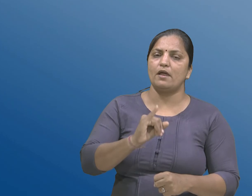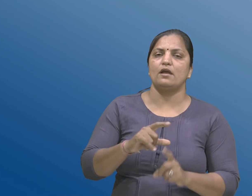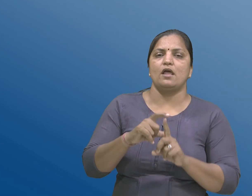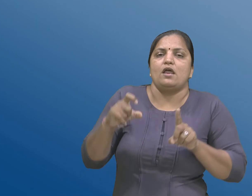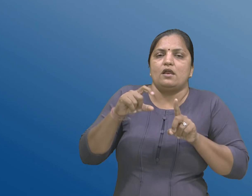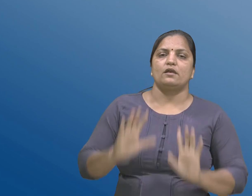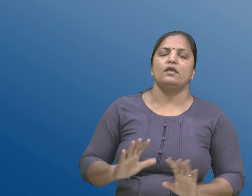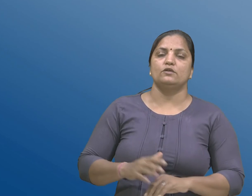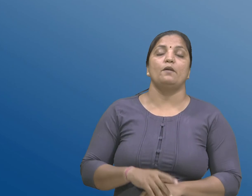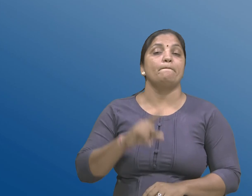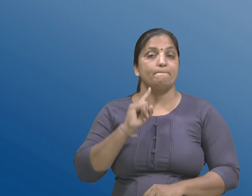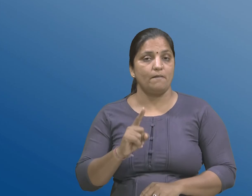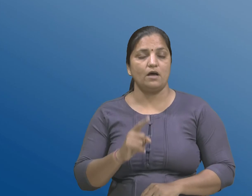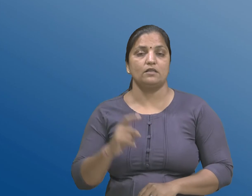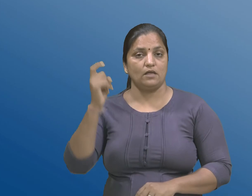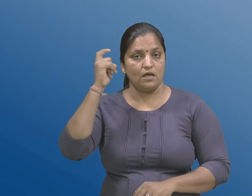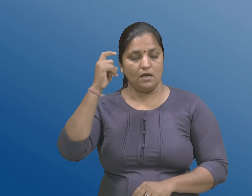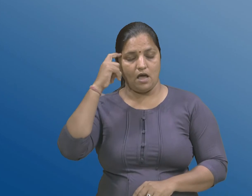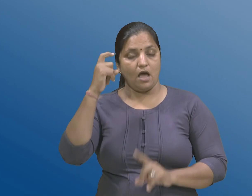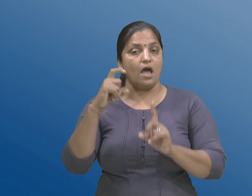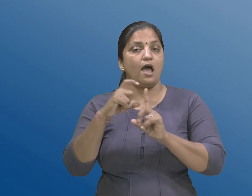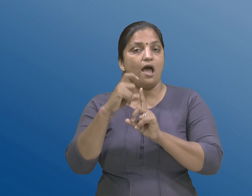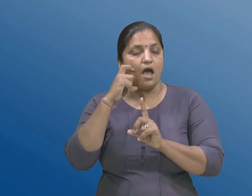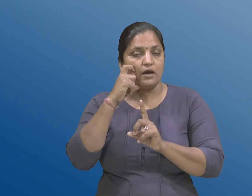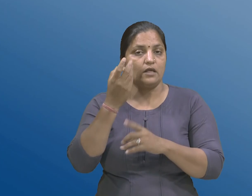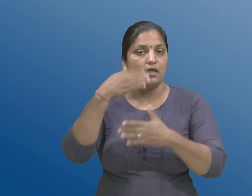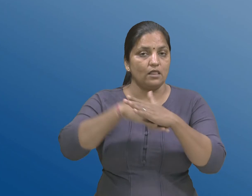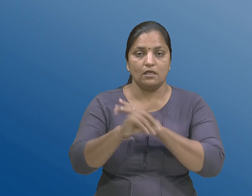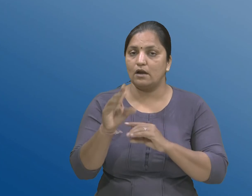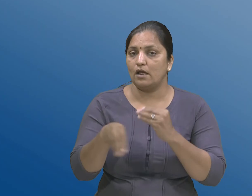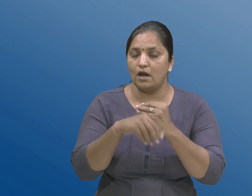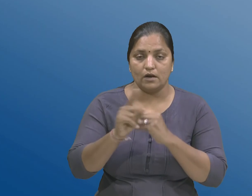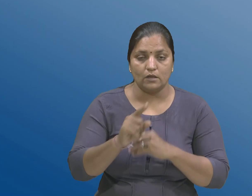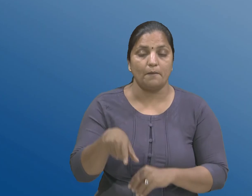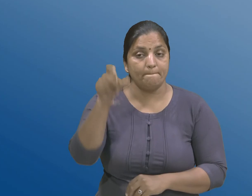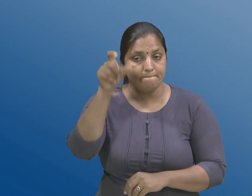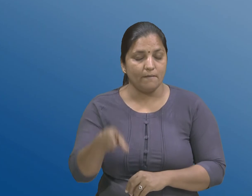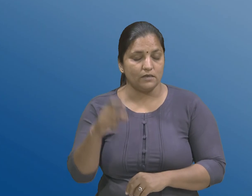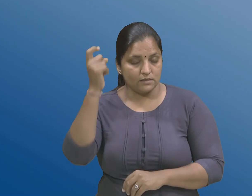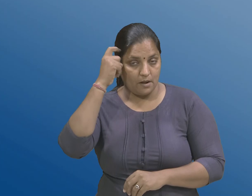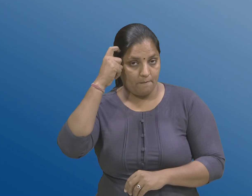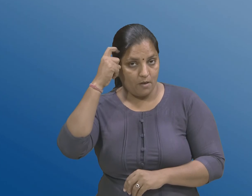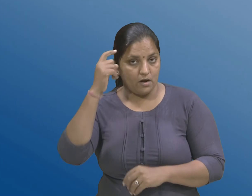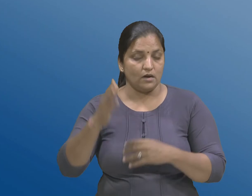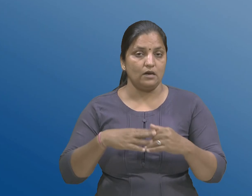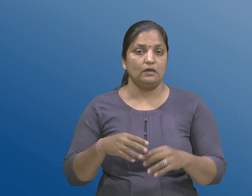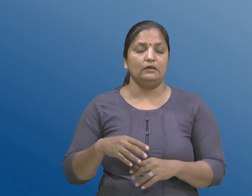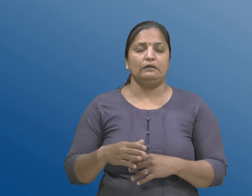परंदु तेमा बवदिक मंदतानों समावे स्थतों नथी, जे व्यक्तिना मननी के जकडायली के अधुरा